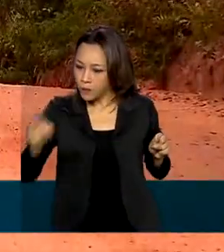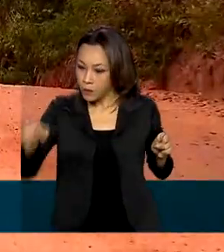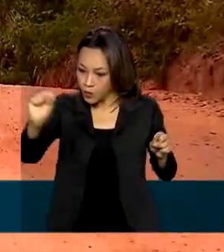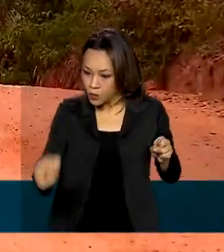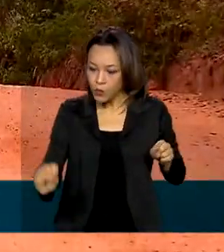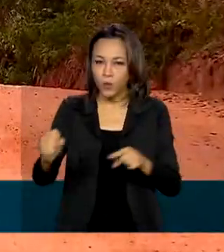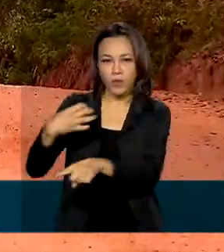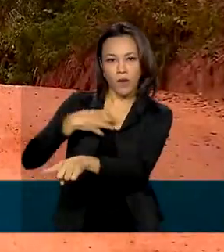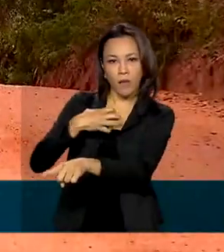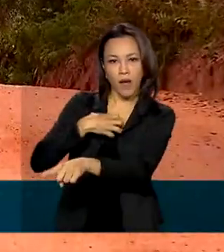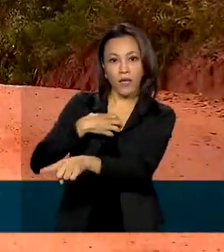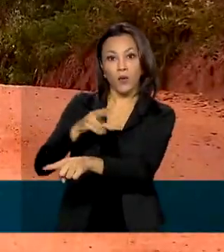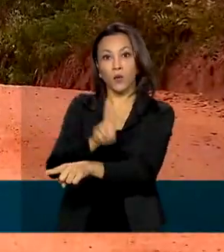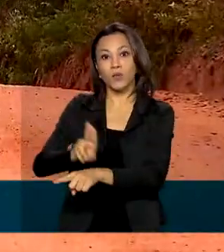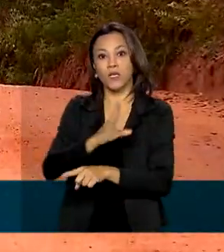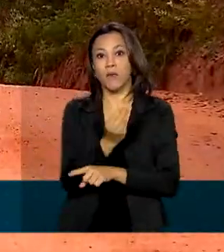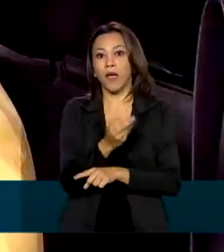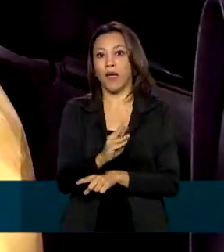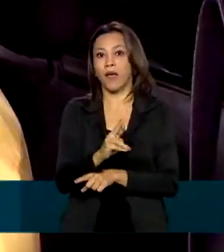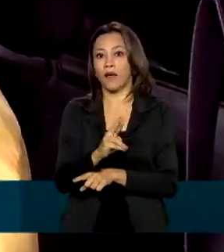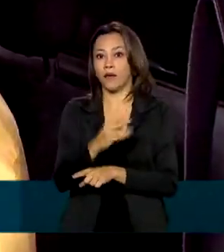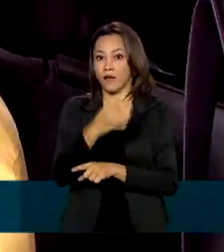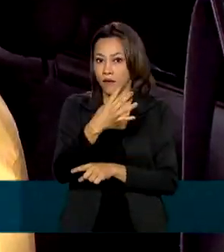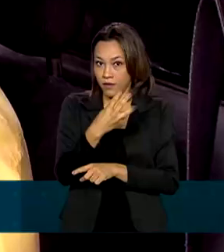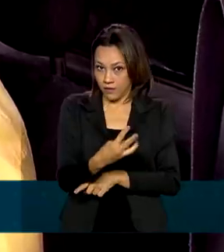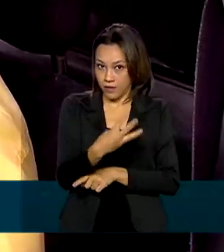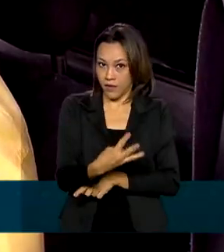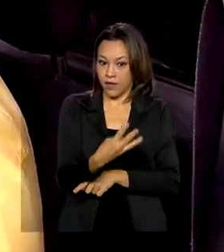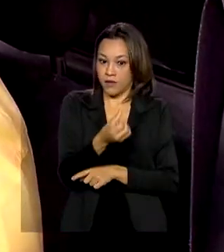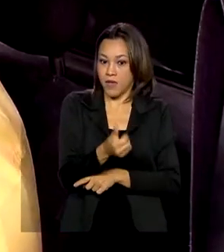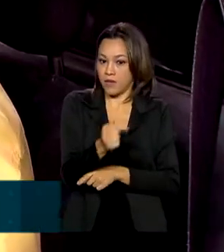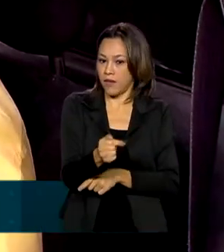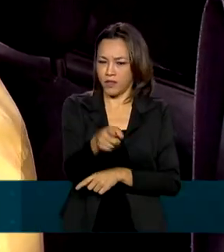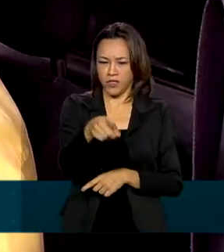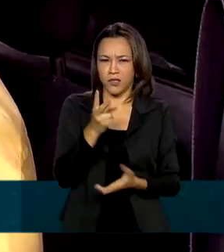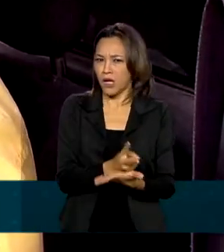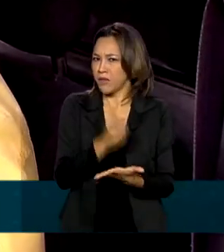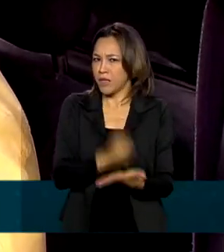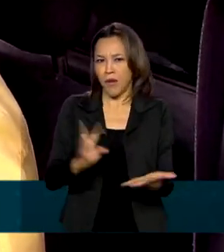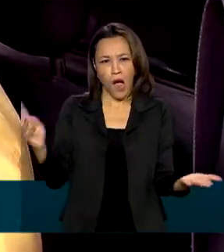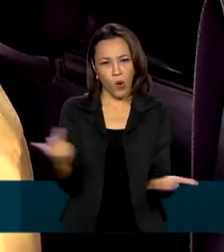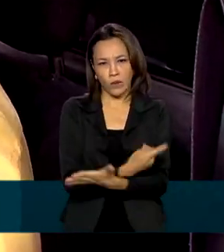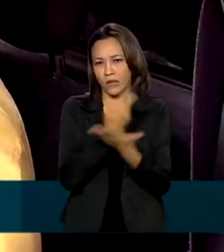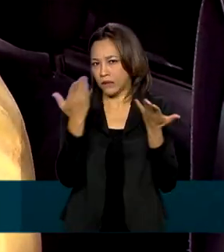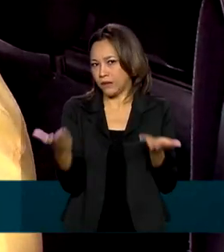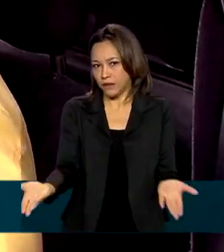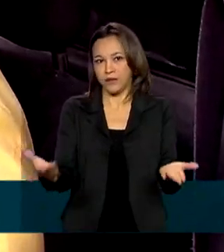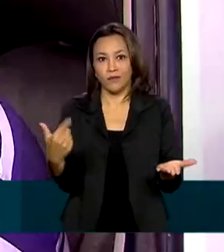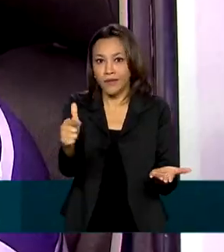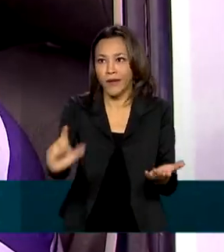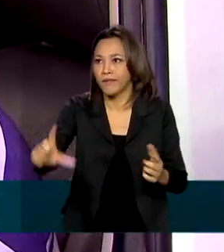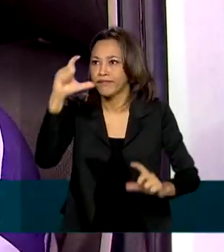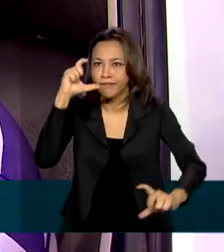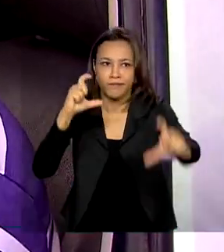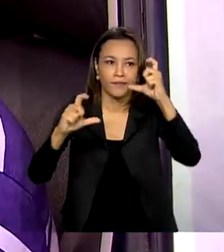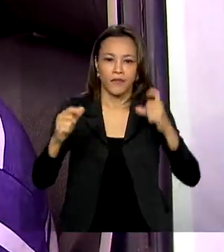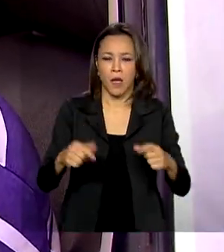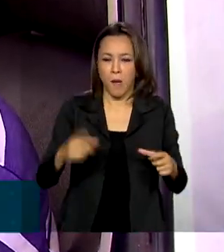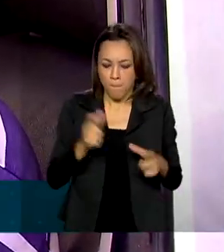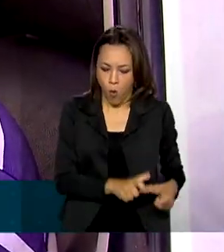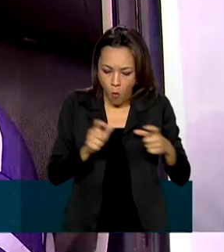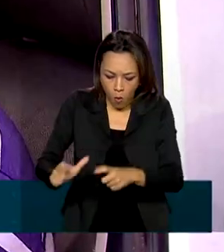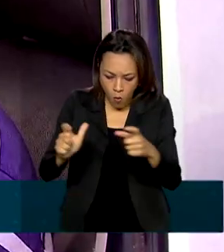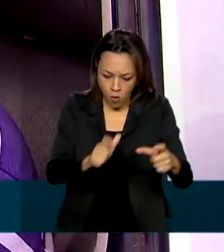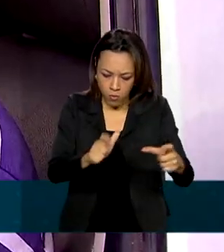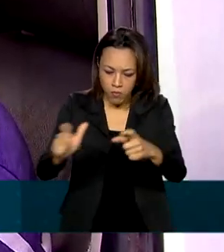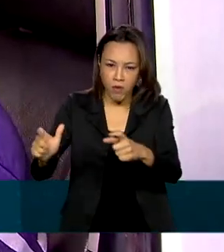Bahia, pela BR-367. Direto, direto, direto, acidente, um em cima do outro. Porque sem sinalização. Muito buraco, carro